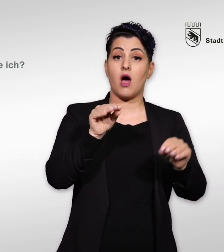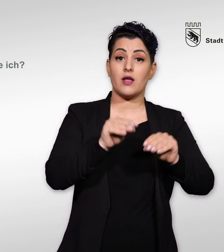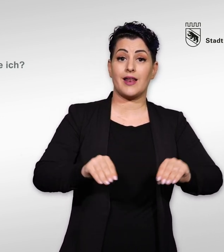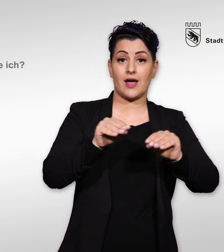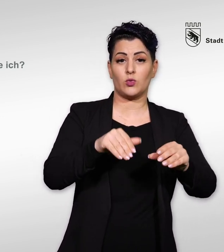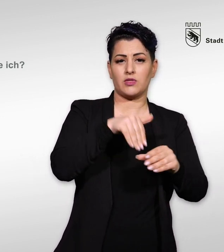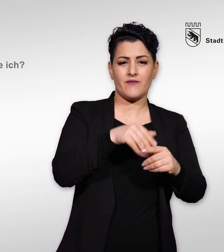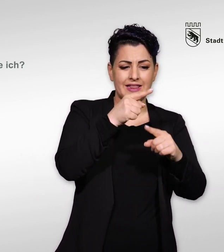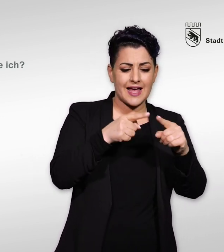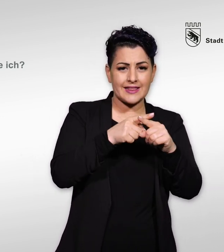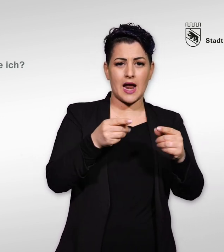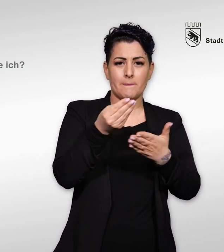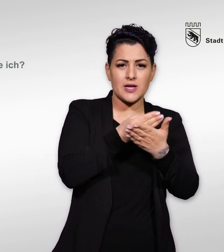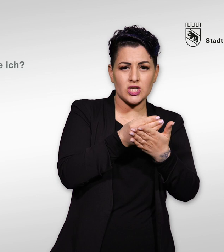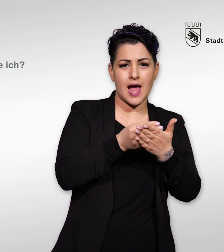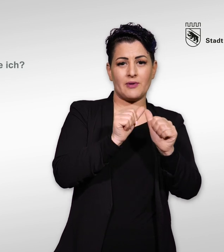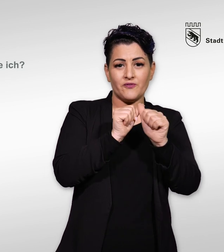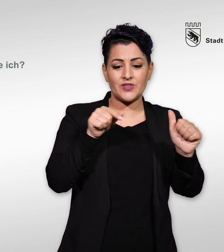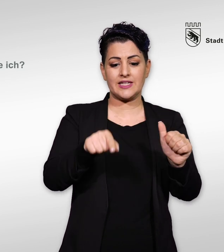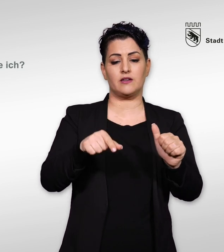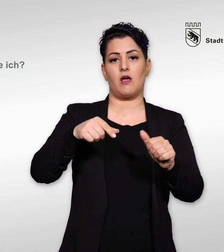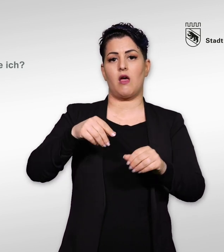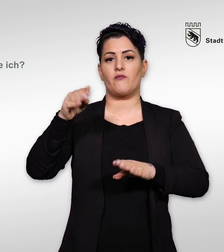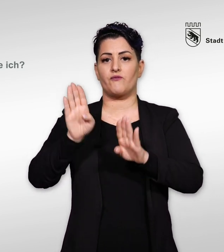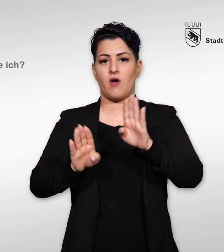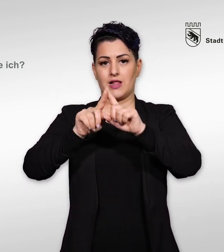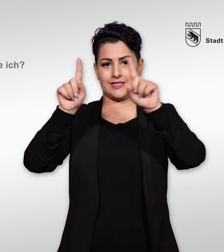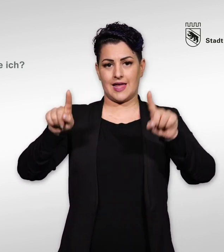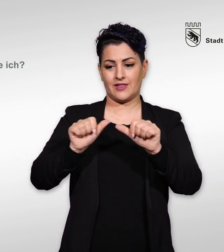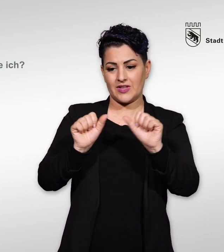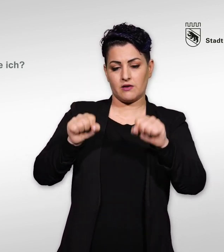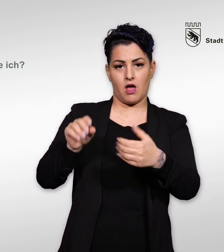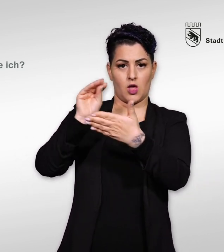Die detaillierte Wahlanleitung beschreibt, wie Sie die Wahlzettel ausfüllen können.